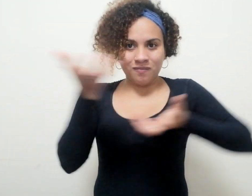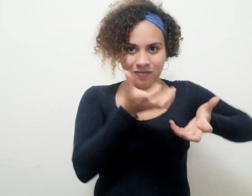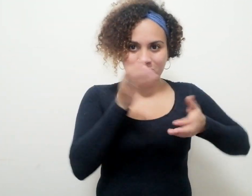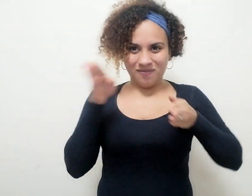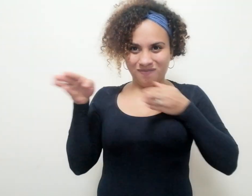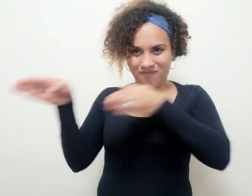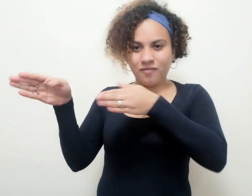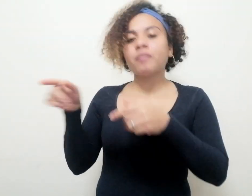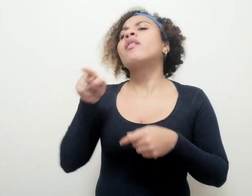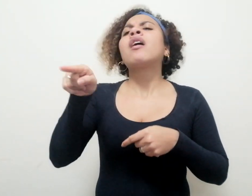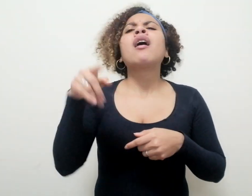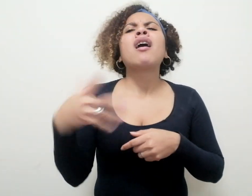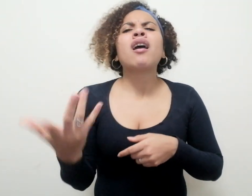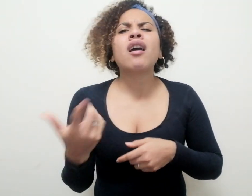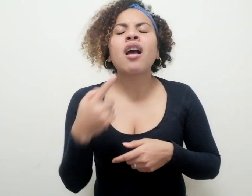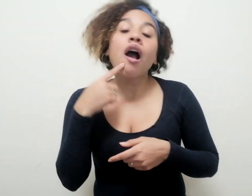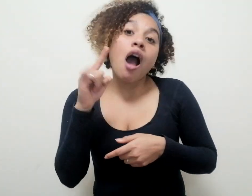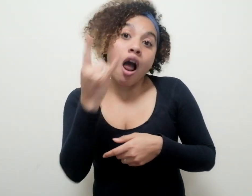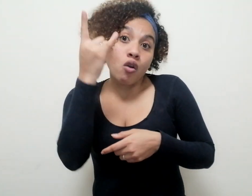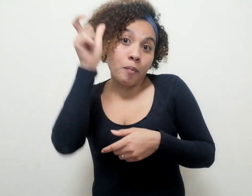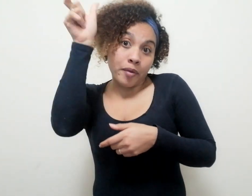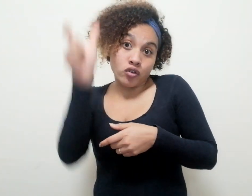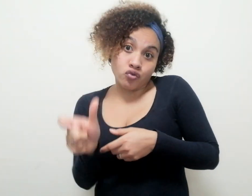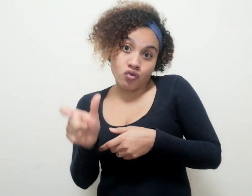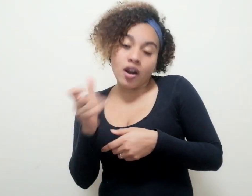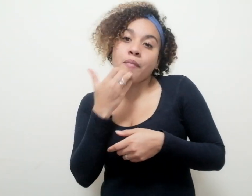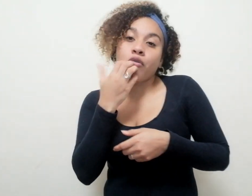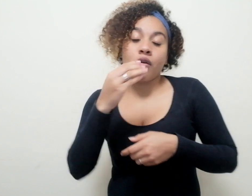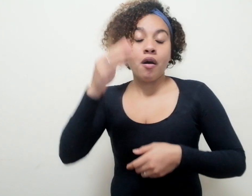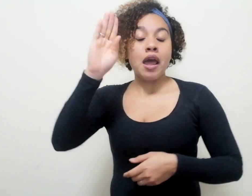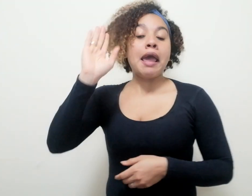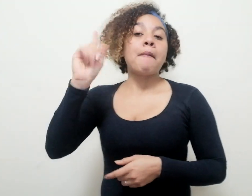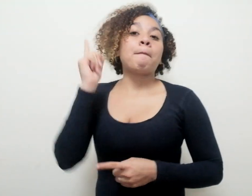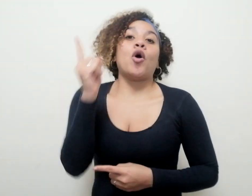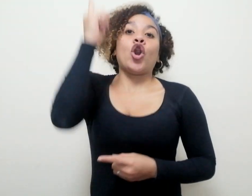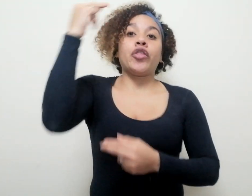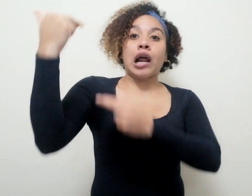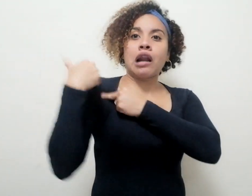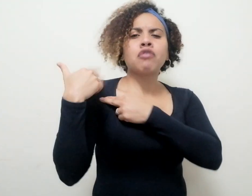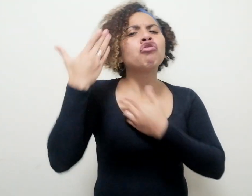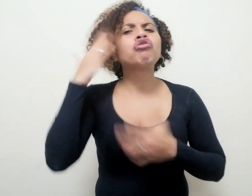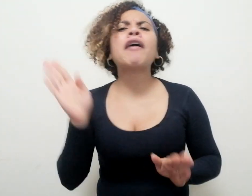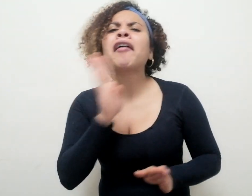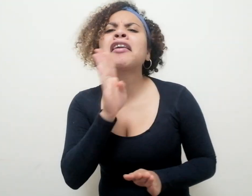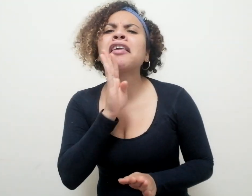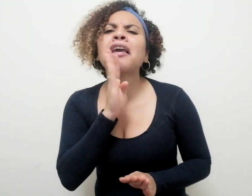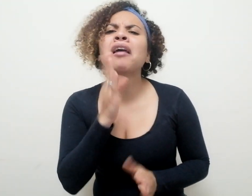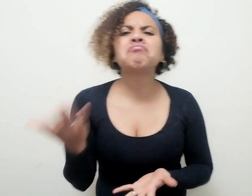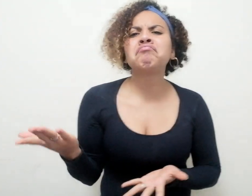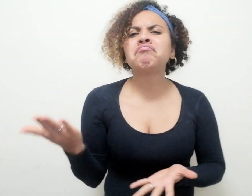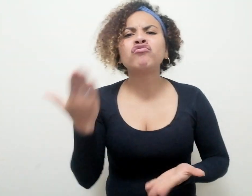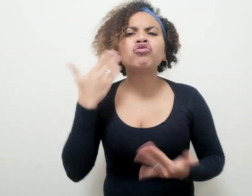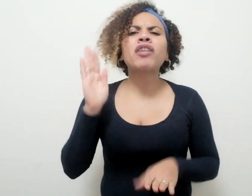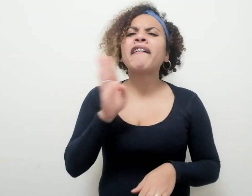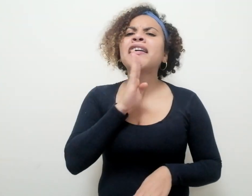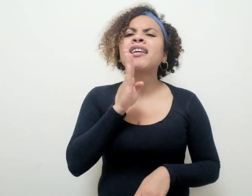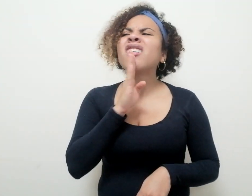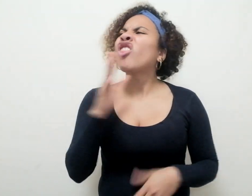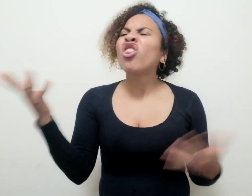Salvo tal vez por algún funcionario a cargo, tal parece que nadie sabe con exactitud dónde fueron a